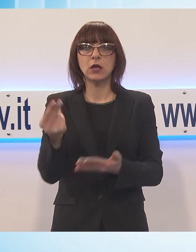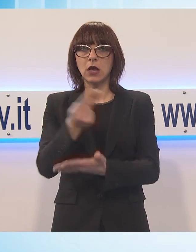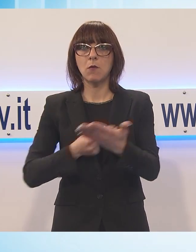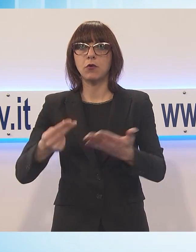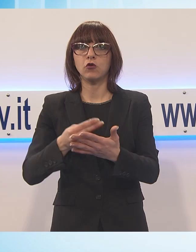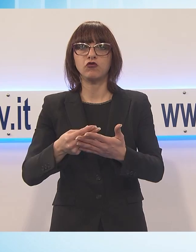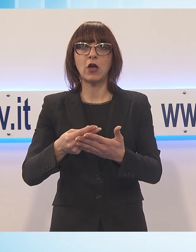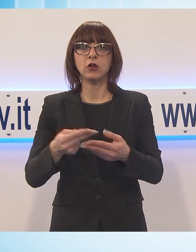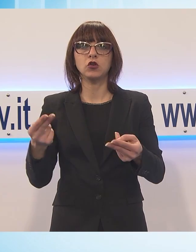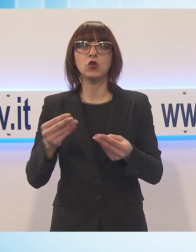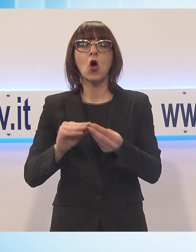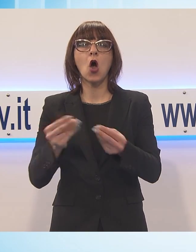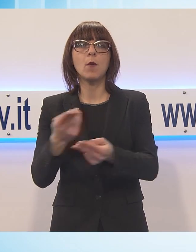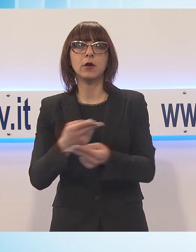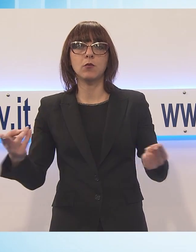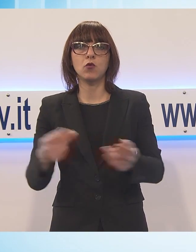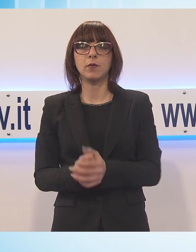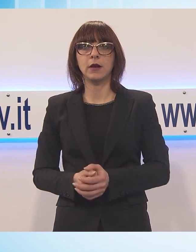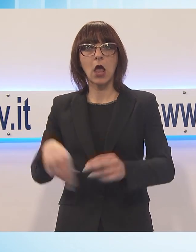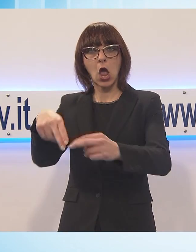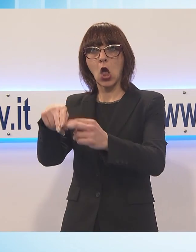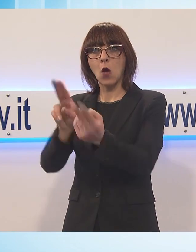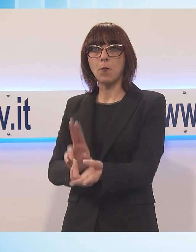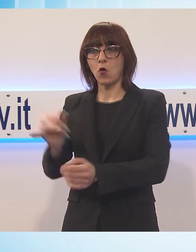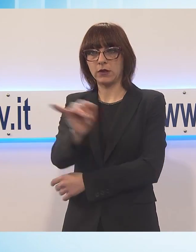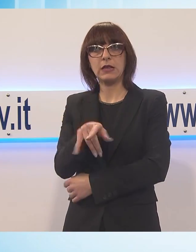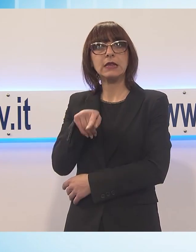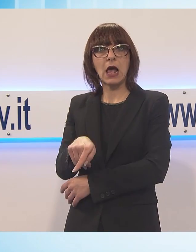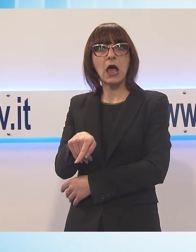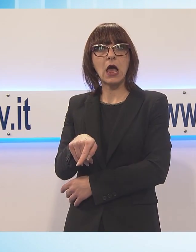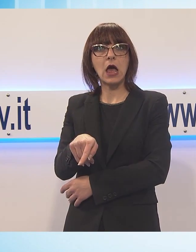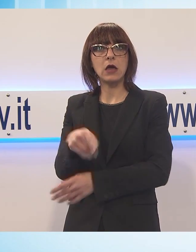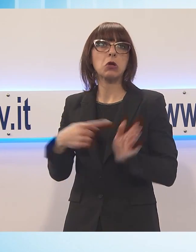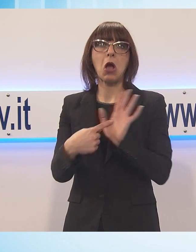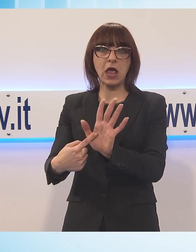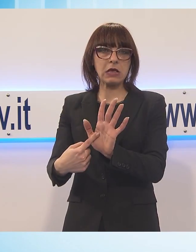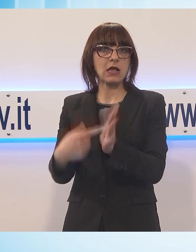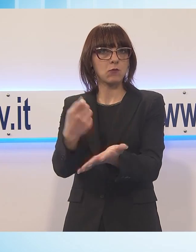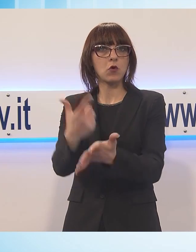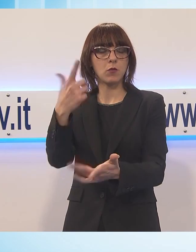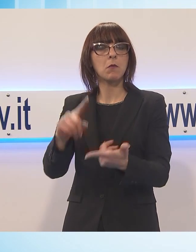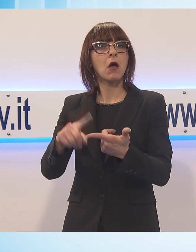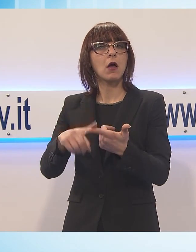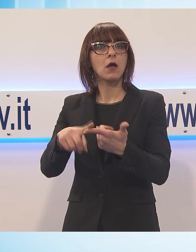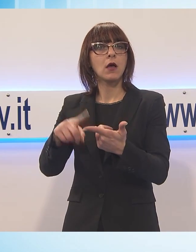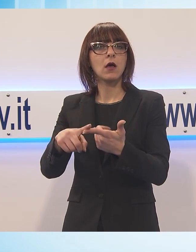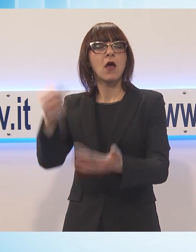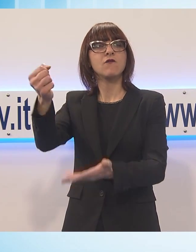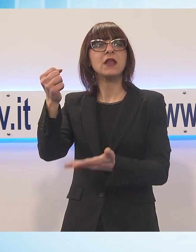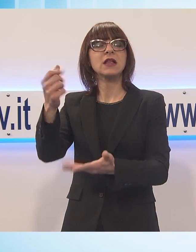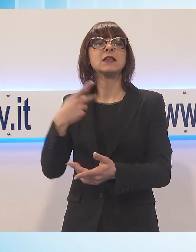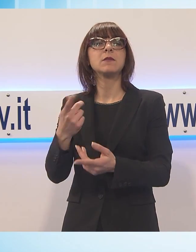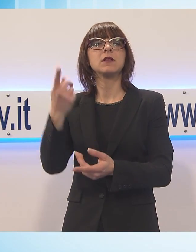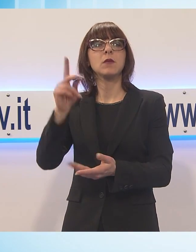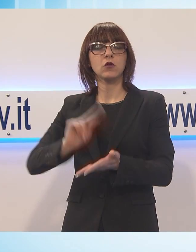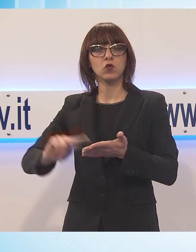Il ponte sul cerchio firmato in questi giorni ne è sicuramente un esempio, ma anche i finanziamenti ottenuti sulle scuole. La provincia di